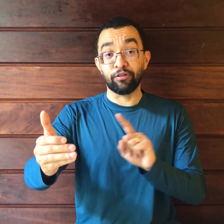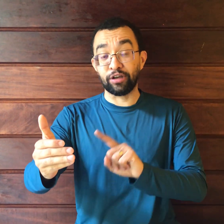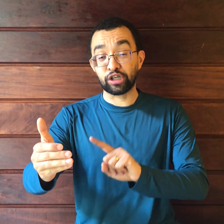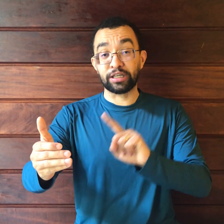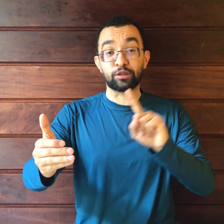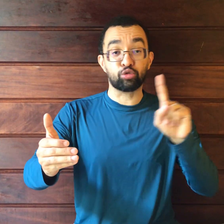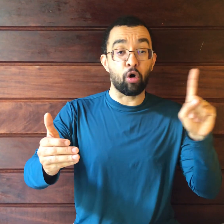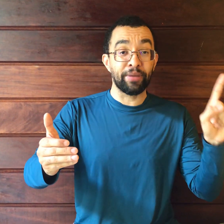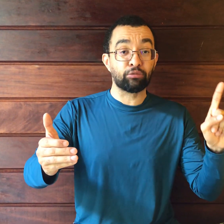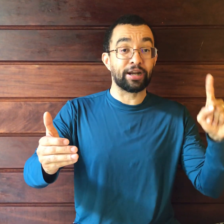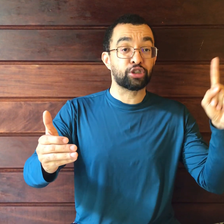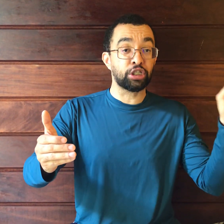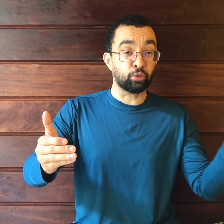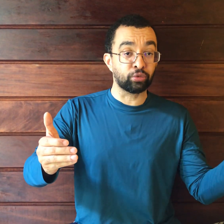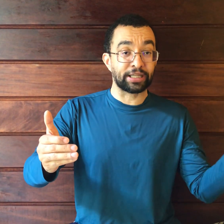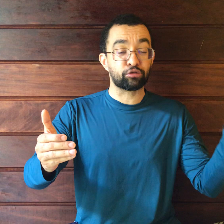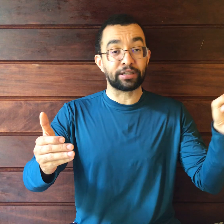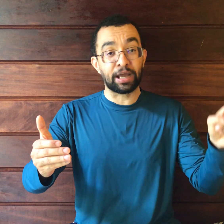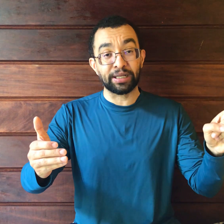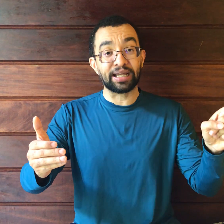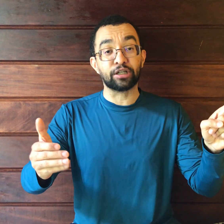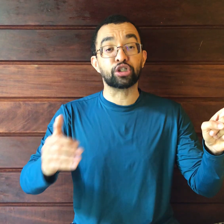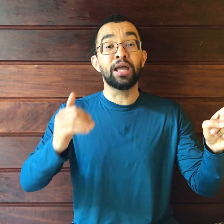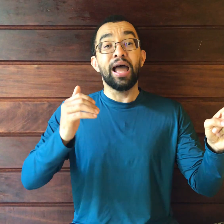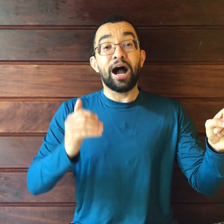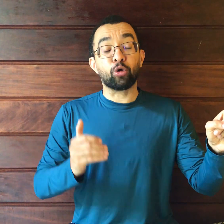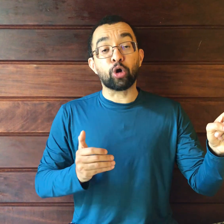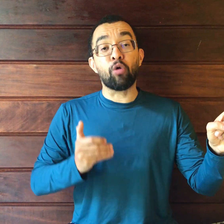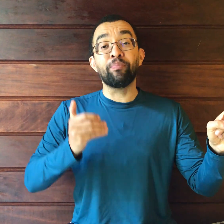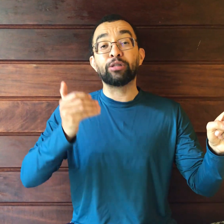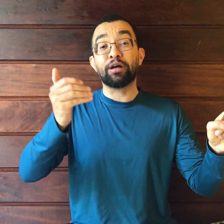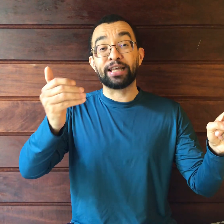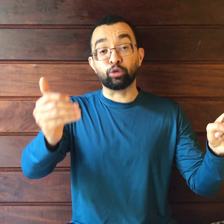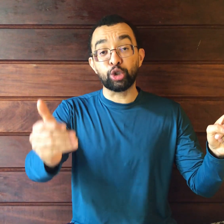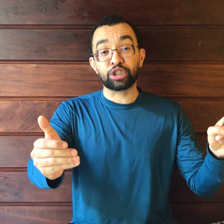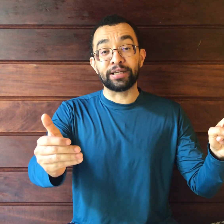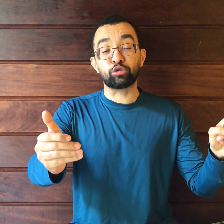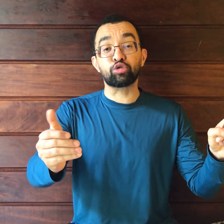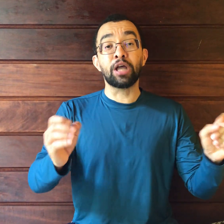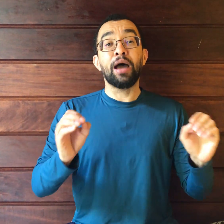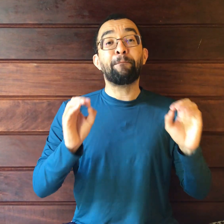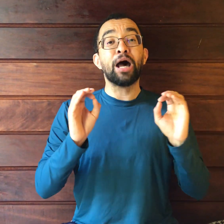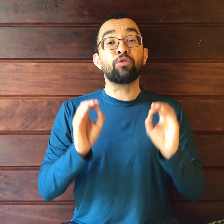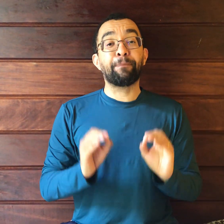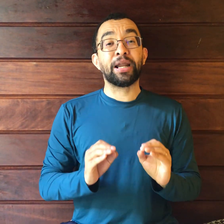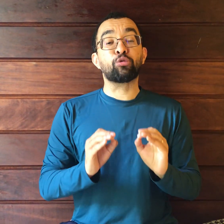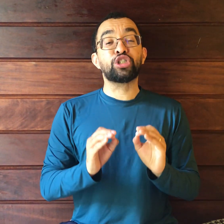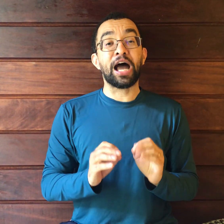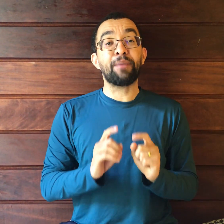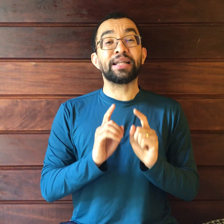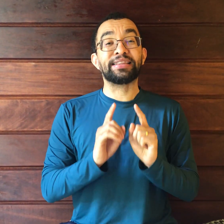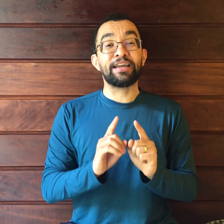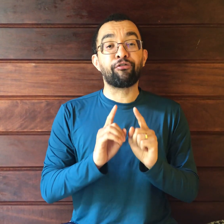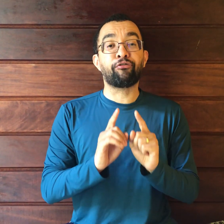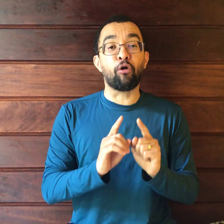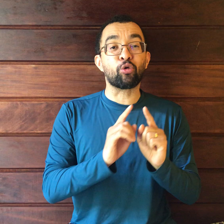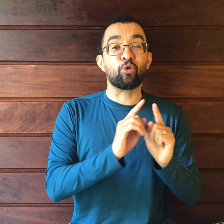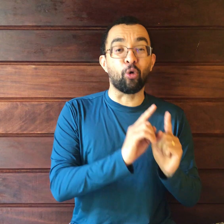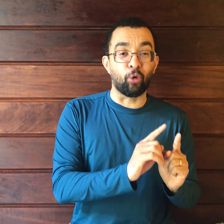veja que antes o aumento era de um terço até a metade, agora um aumento até dois terços para o emprego de arma de fogo.